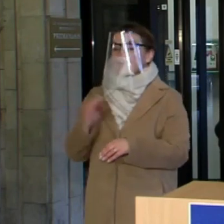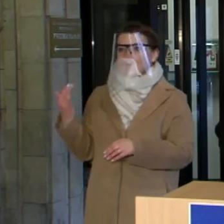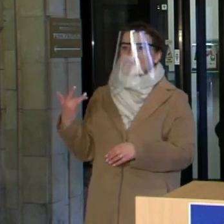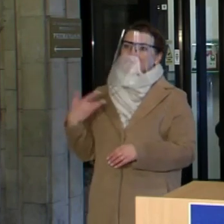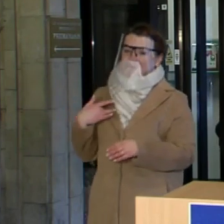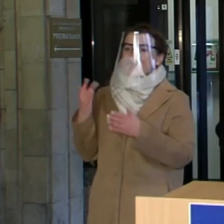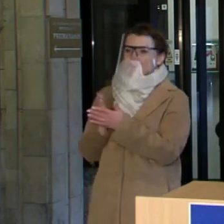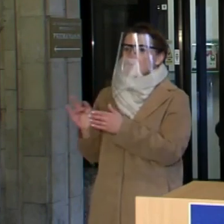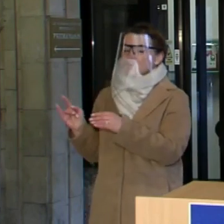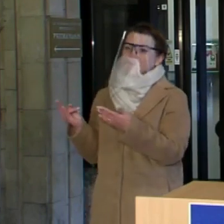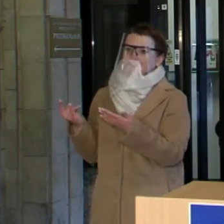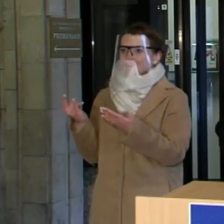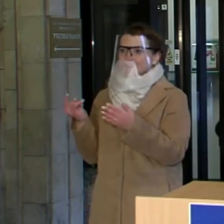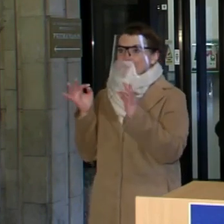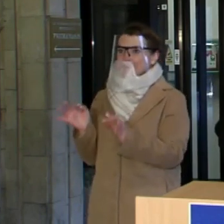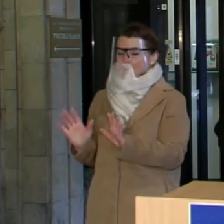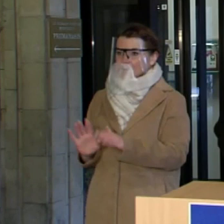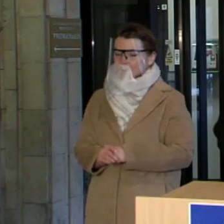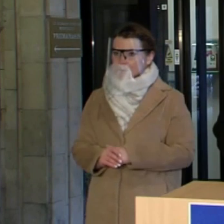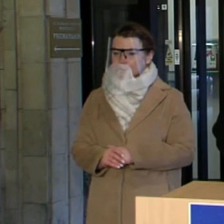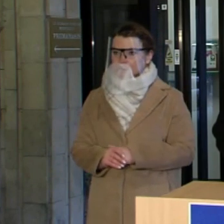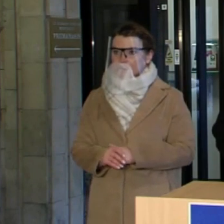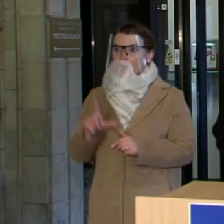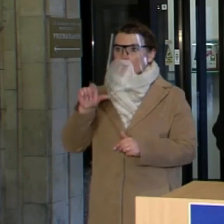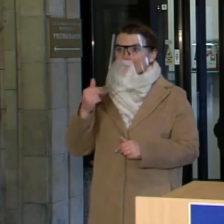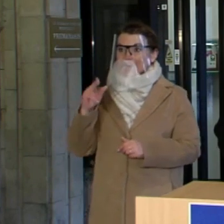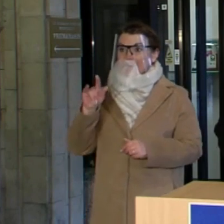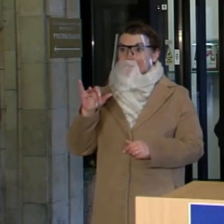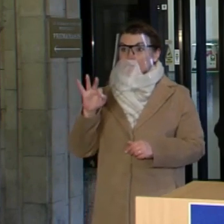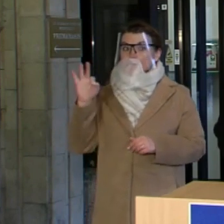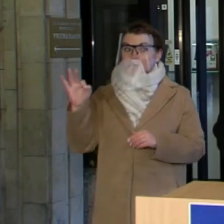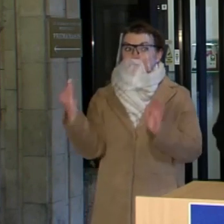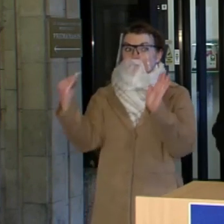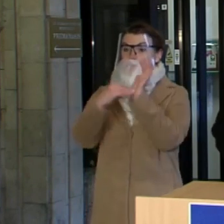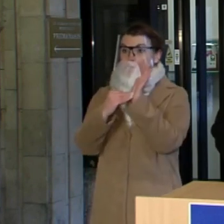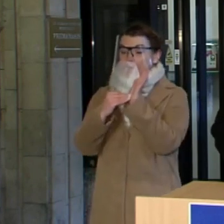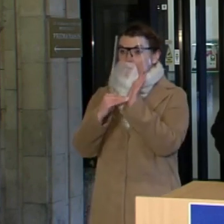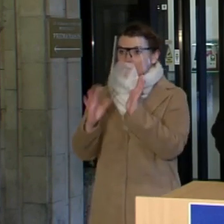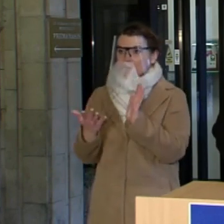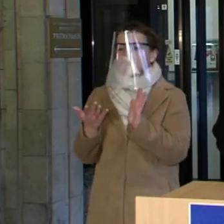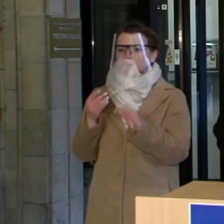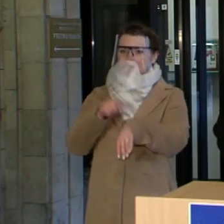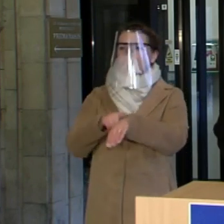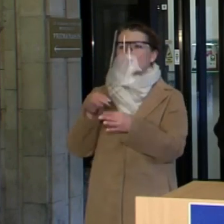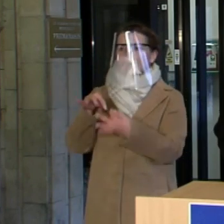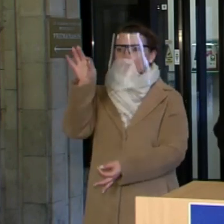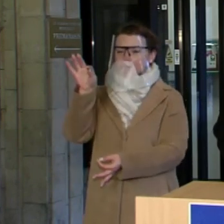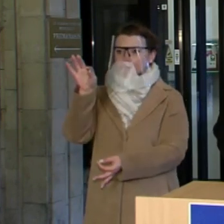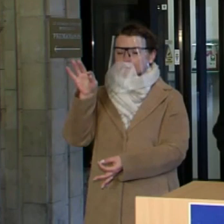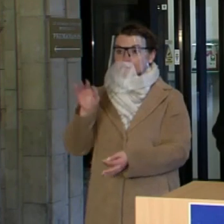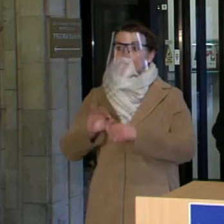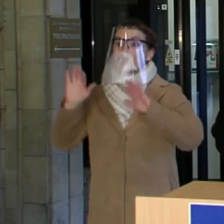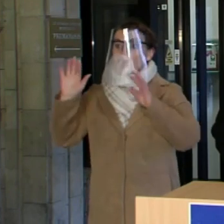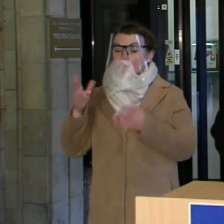Kodėl? Manau, kad pono Linkevičiaus pastaba yra visiškai savo laikė ir jeigu tikrai